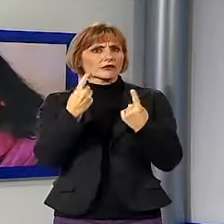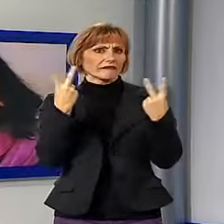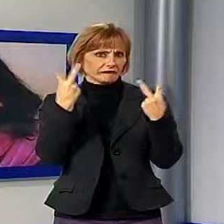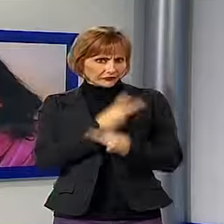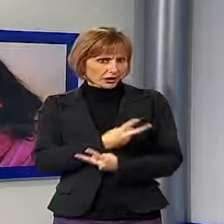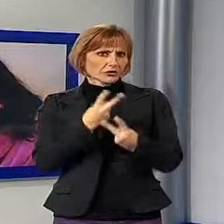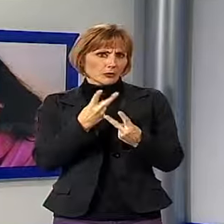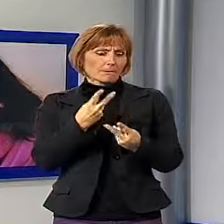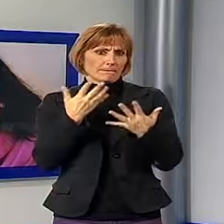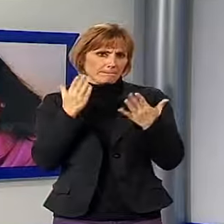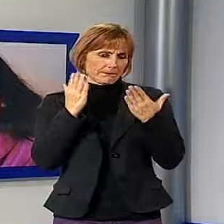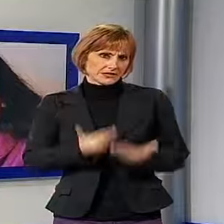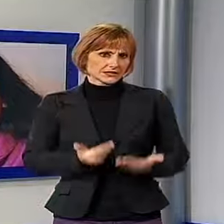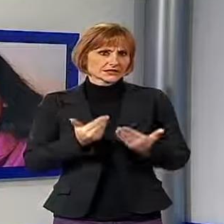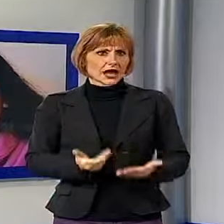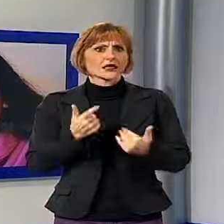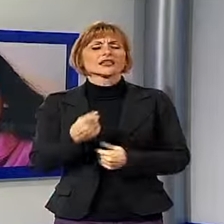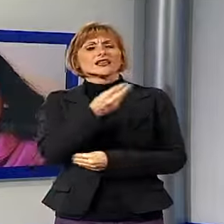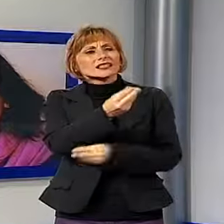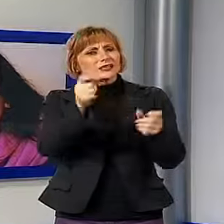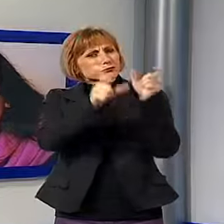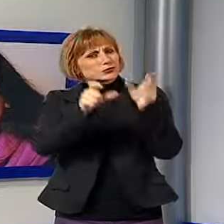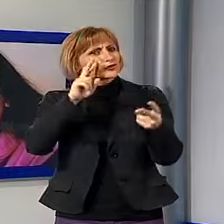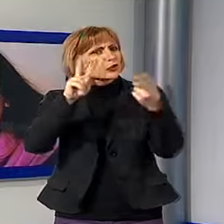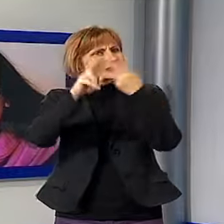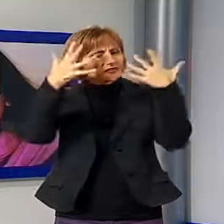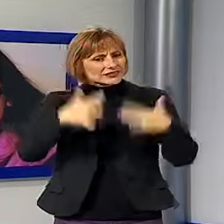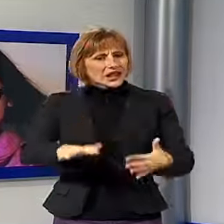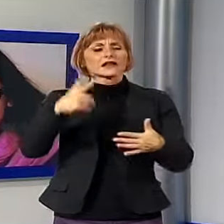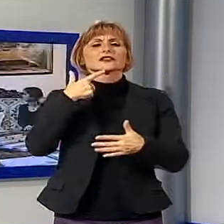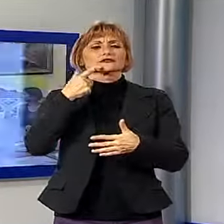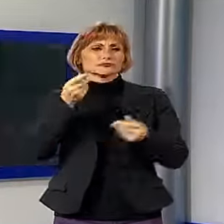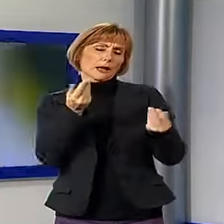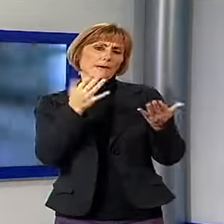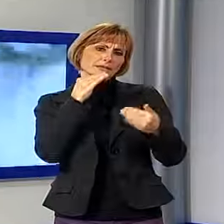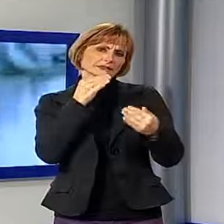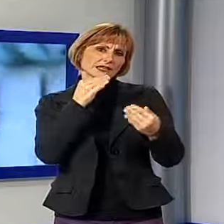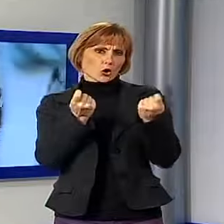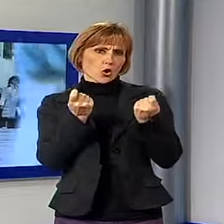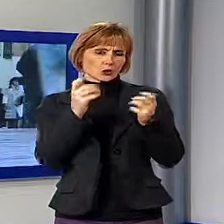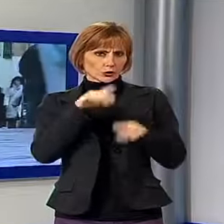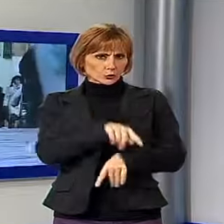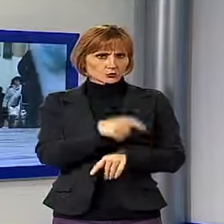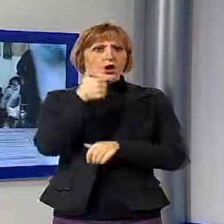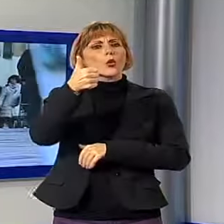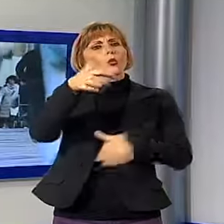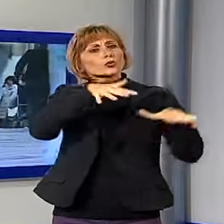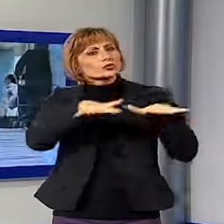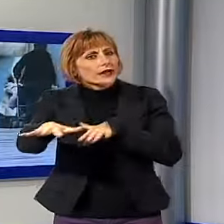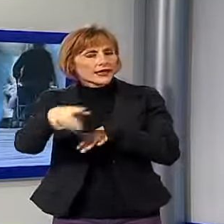quale vertono buona parte delle persone incontrate, rimane piuttosto contenuta, circa un decimo di quelli che si rivolgono ai centri